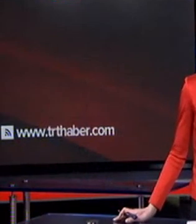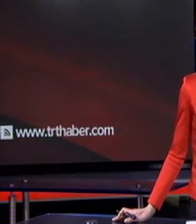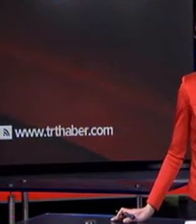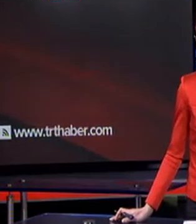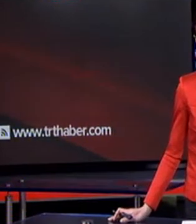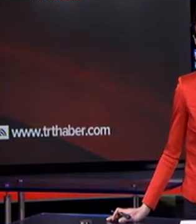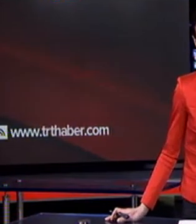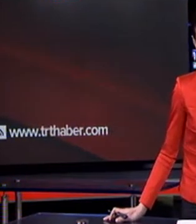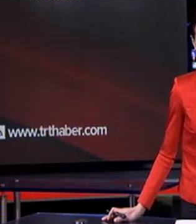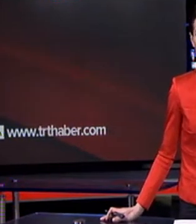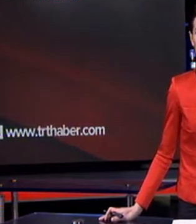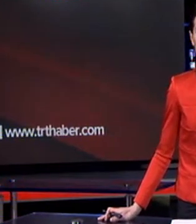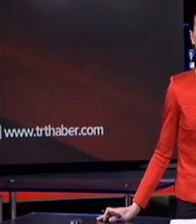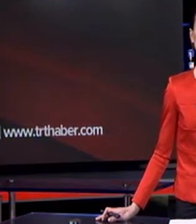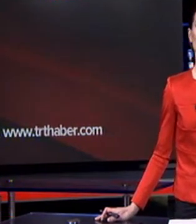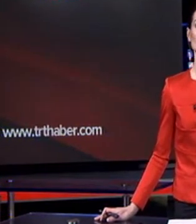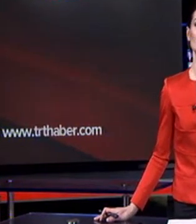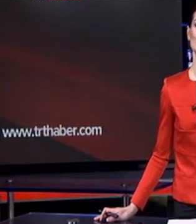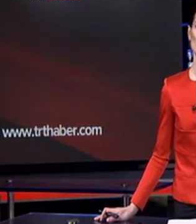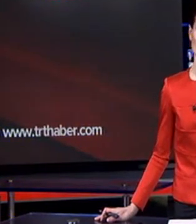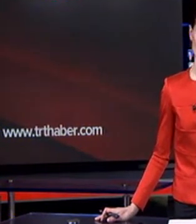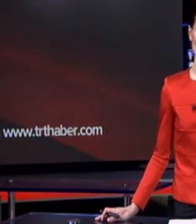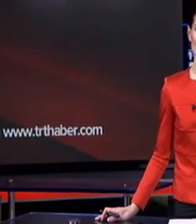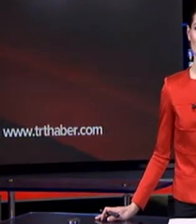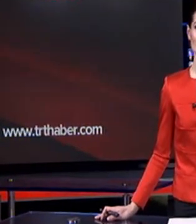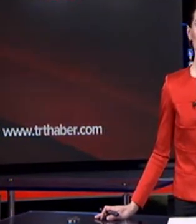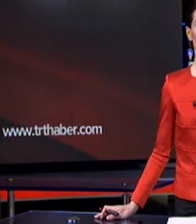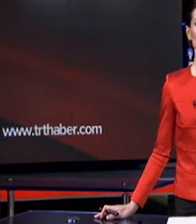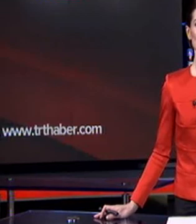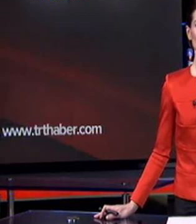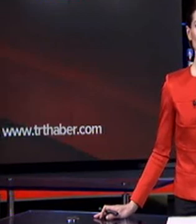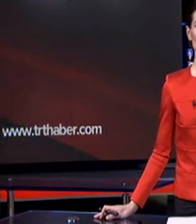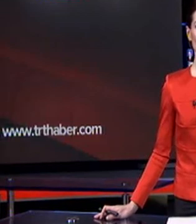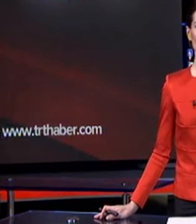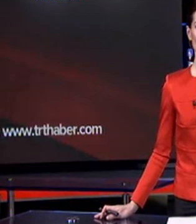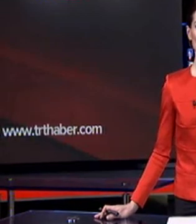gün biterken de sıra ekonomi haberlerinde Ardından hava durumunu izleyebilirsiniz Saat başında gelişmeleri aktarmaya